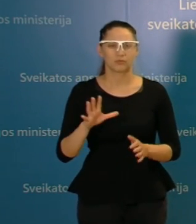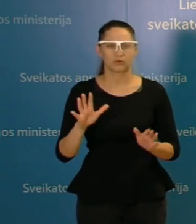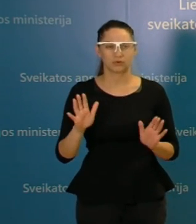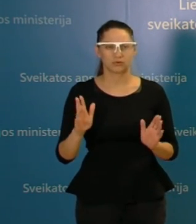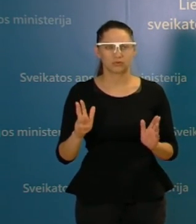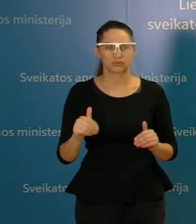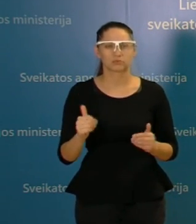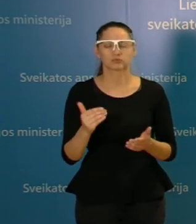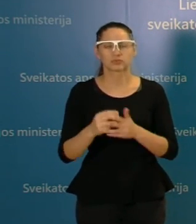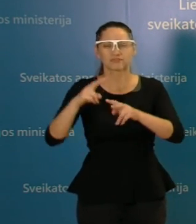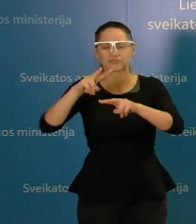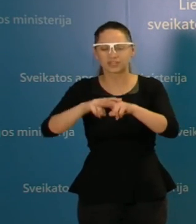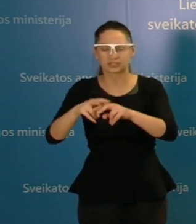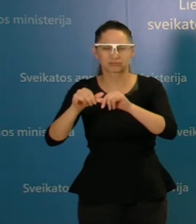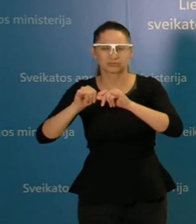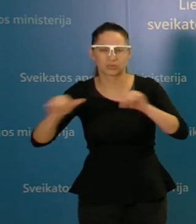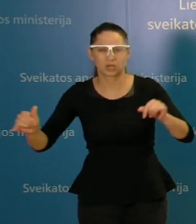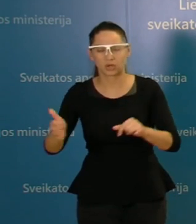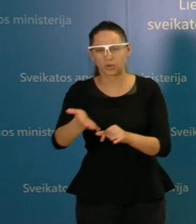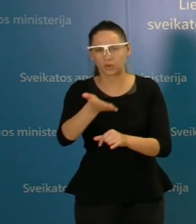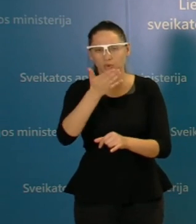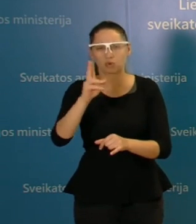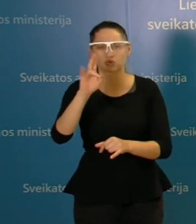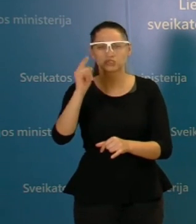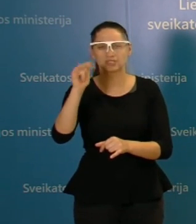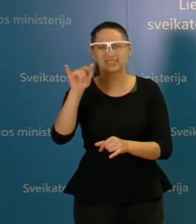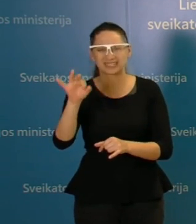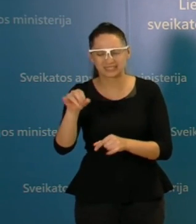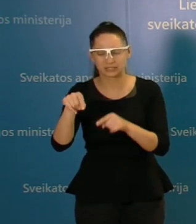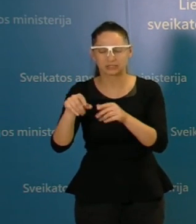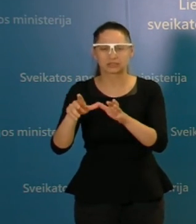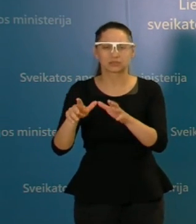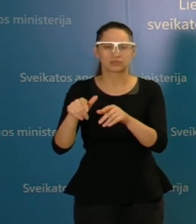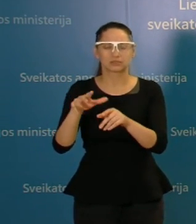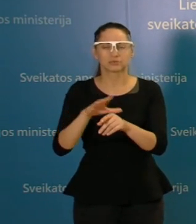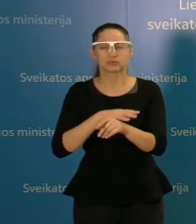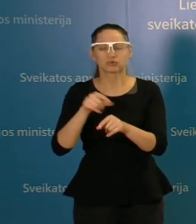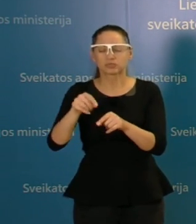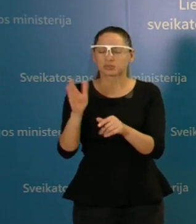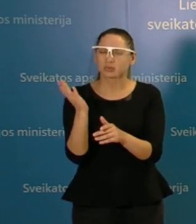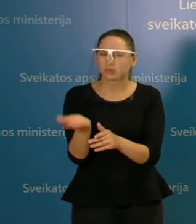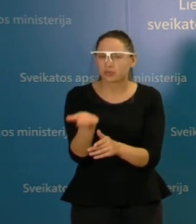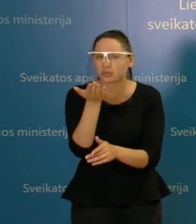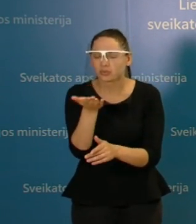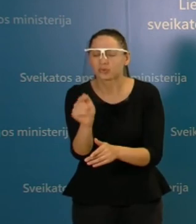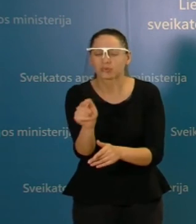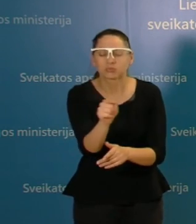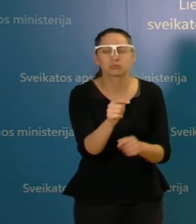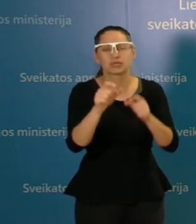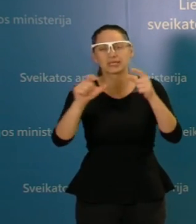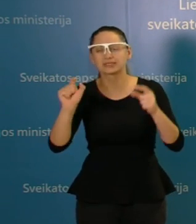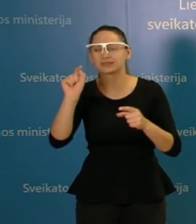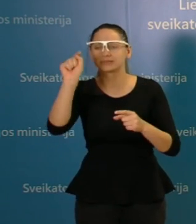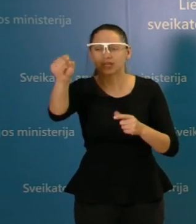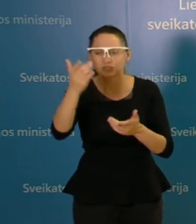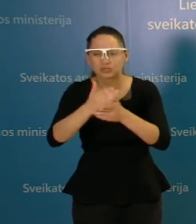žydiniai, konkretos žydiniai, protrukiai ir kokios valdymo priemonės, išskiriami vienos ar kitos institucijos, vienos